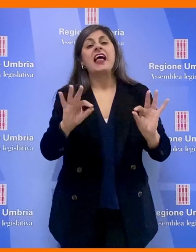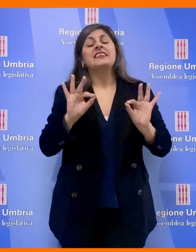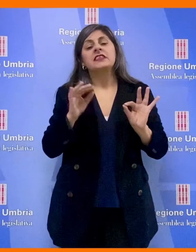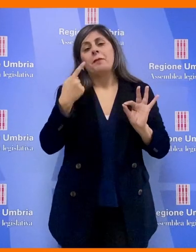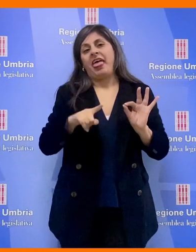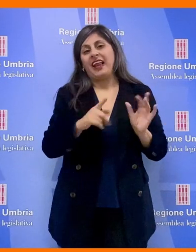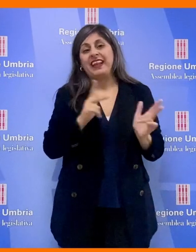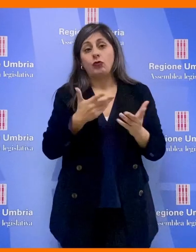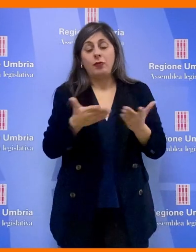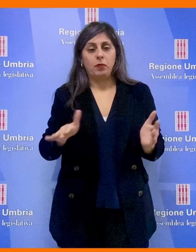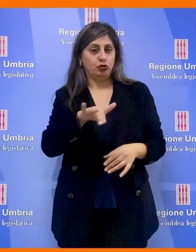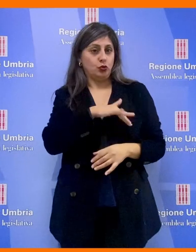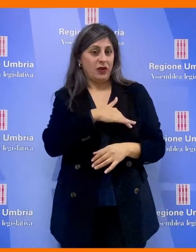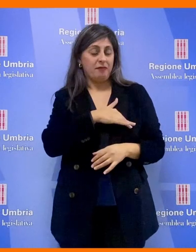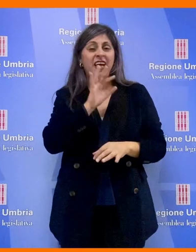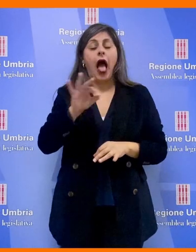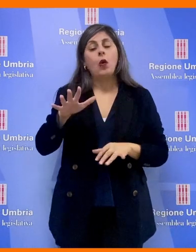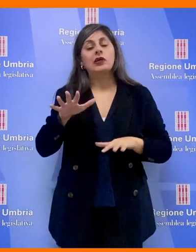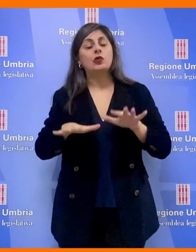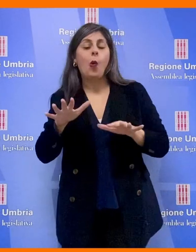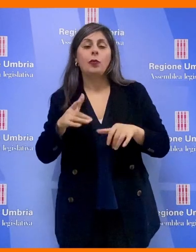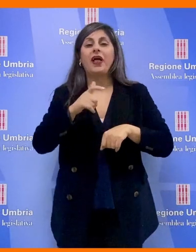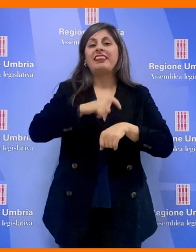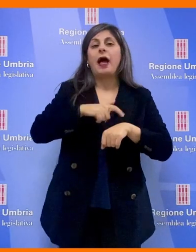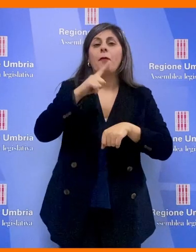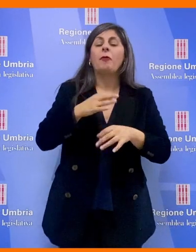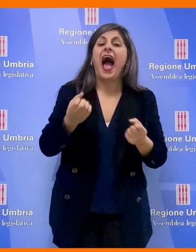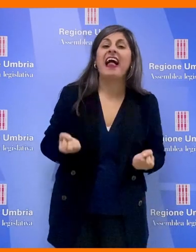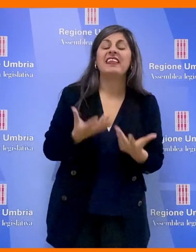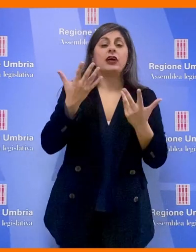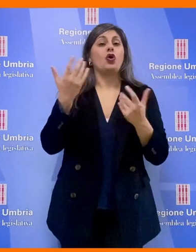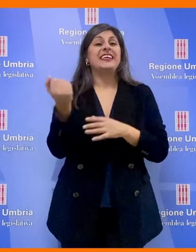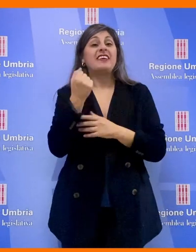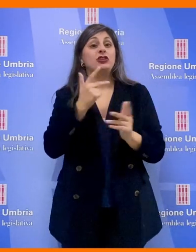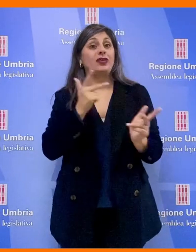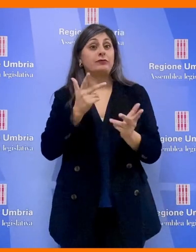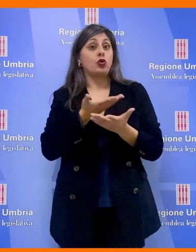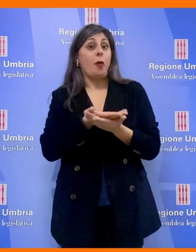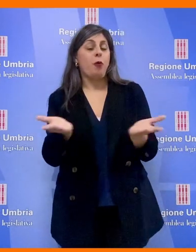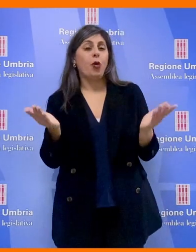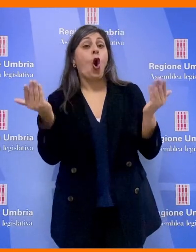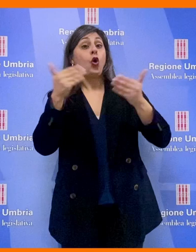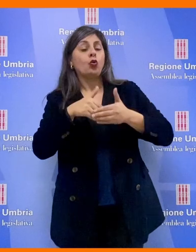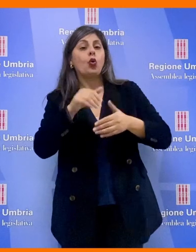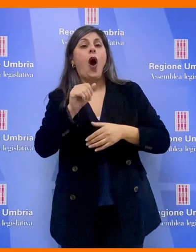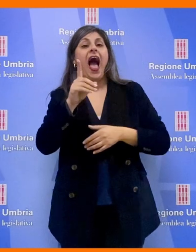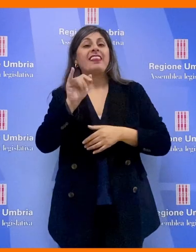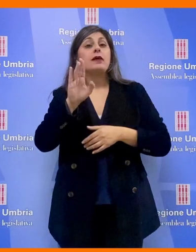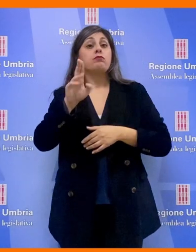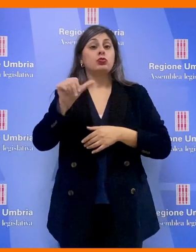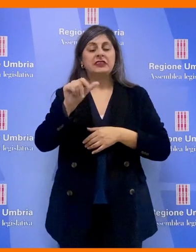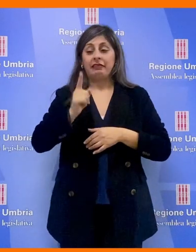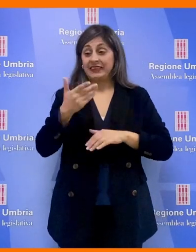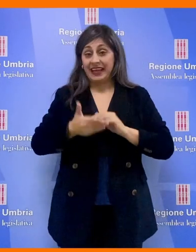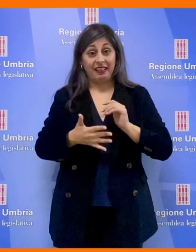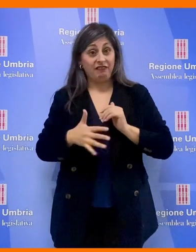Alcune riserve sono state espresse rispetto alle tempistiche dell'attivazione del servizio di trasporto pubblico notturno Adibus, che scadrà